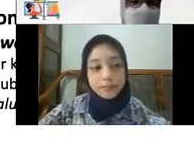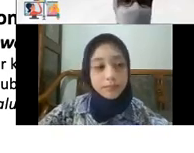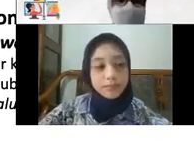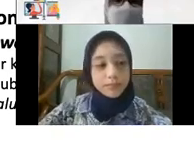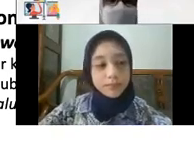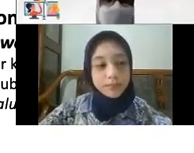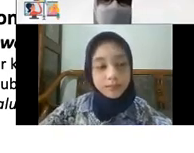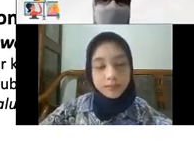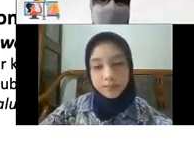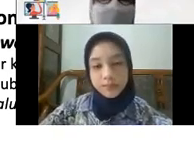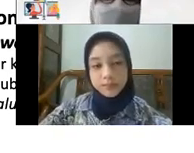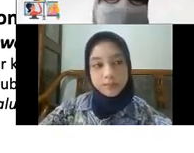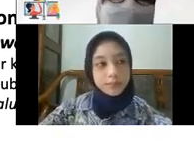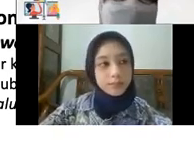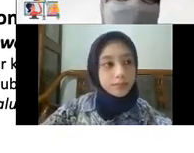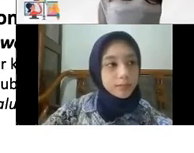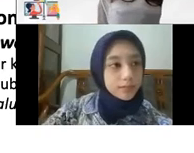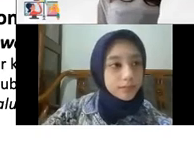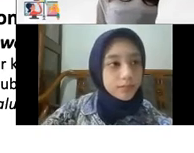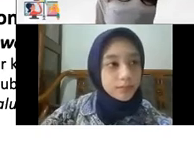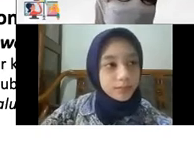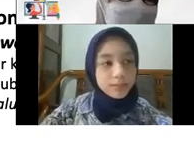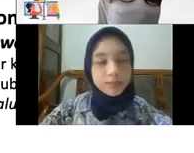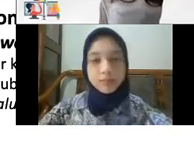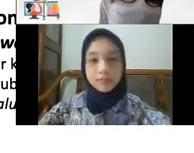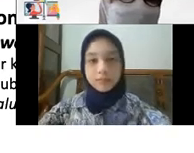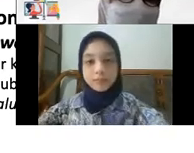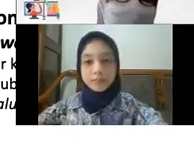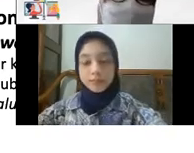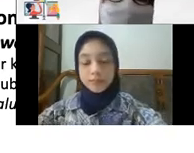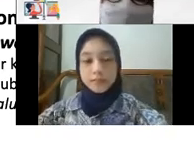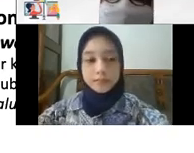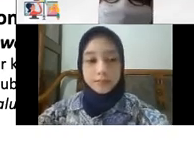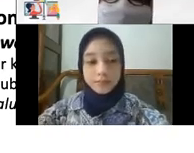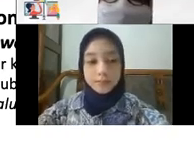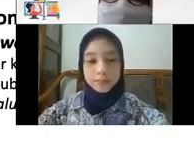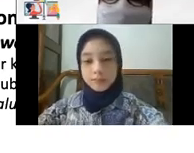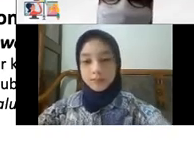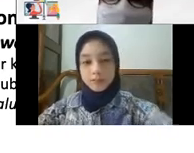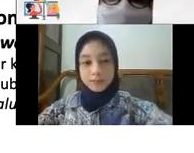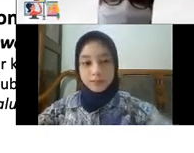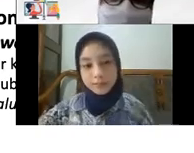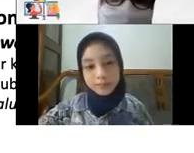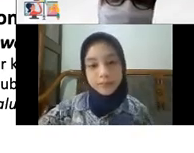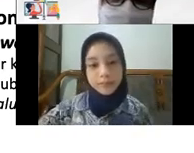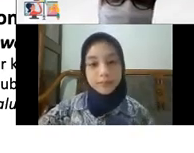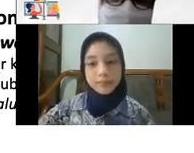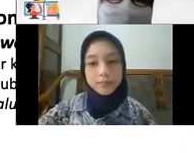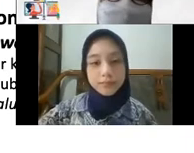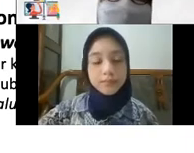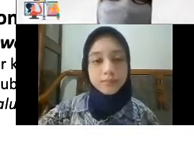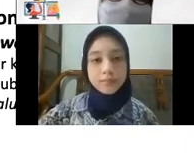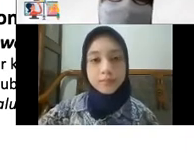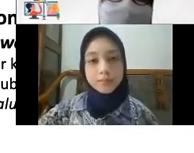melalui Reformasi sistem kesehatan Pendidikan Riset dan inovasi Kemudian produktivitas Di sektor ekonomi Untuk perkuatan